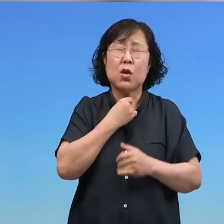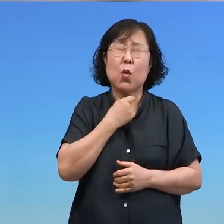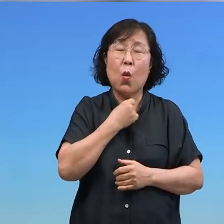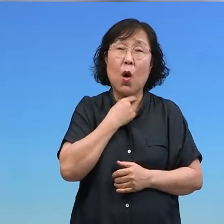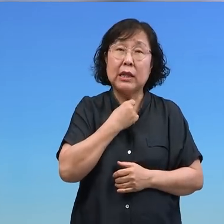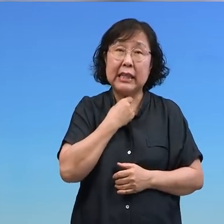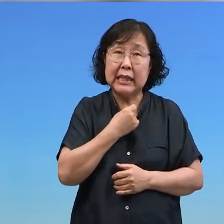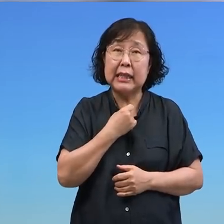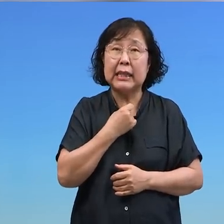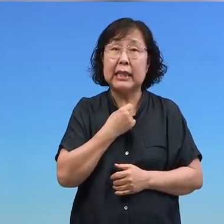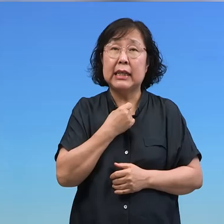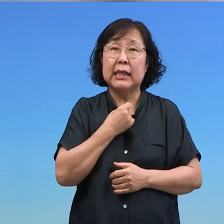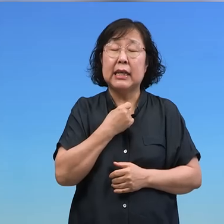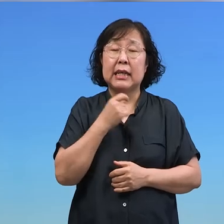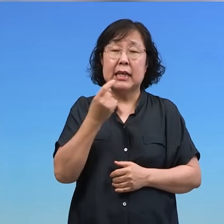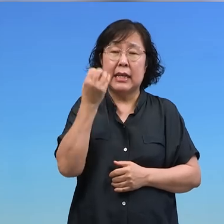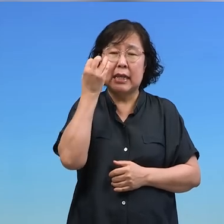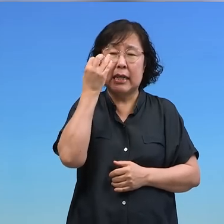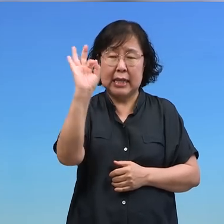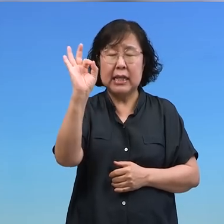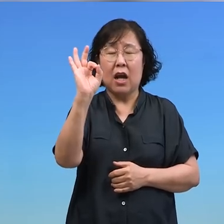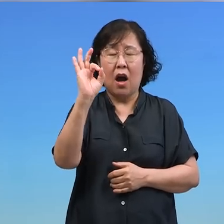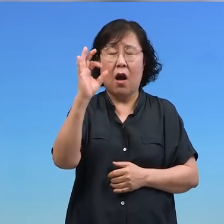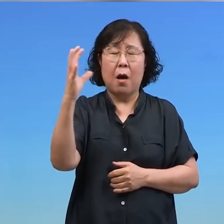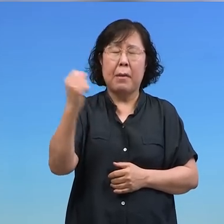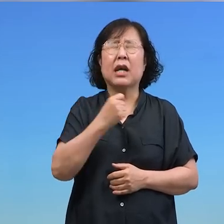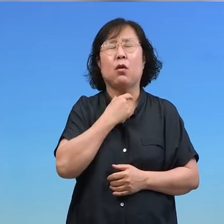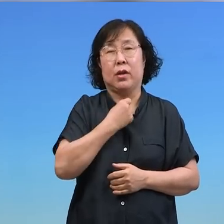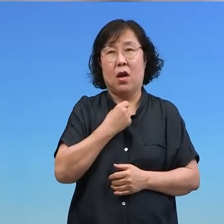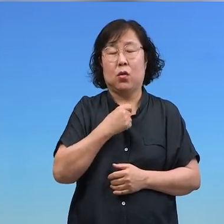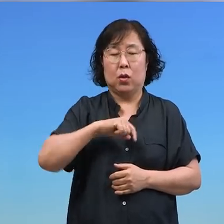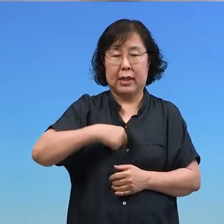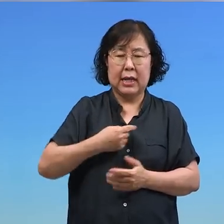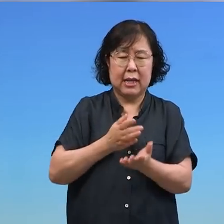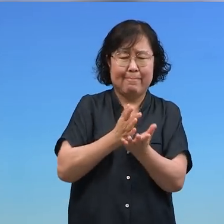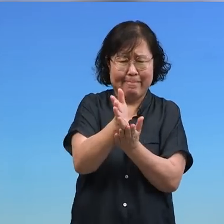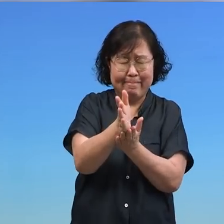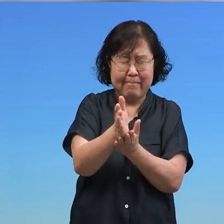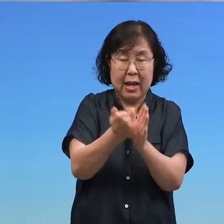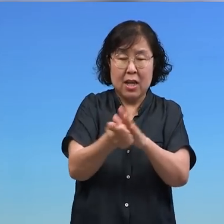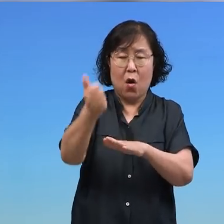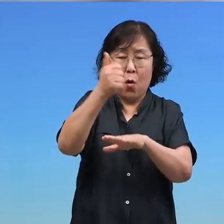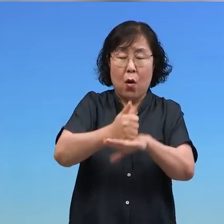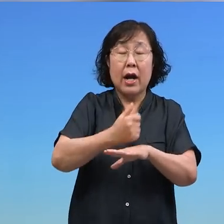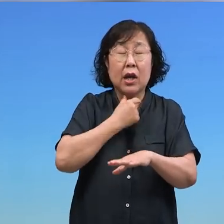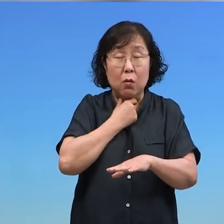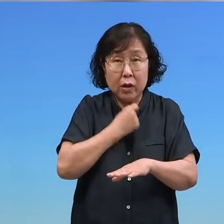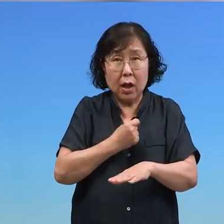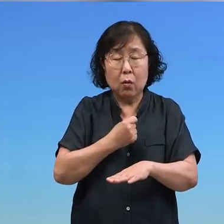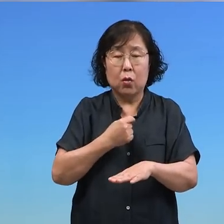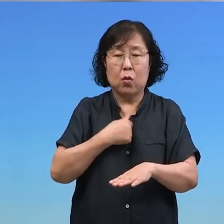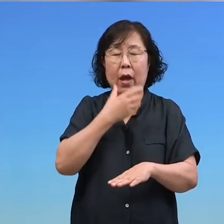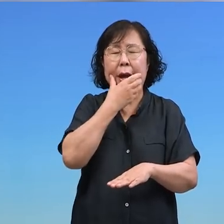모든 사람들이 정말 인정받기 원하고 자기 분야에서 성공하기 원하고 그래서 행복하기를 원하는 거거든요